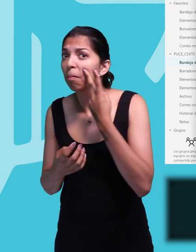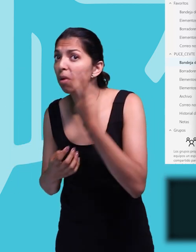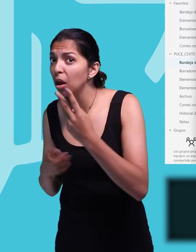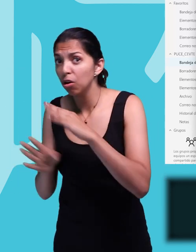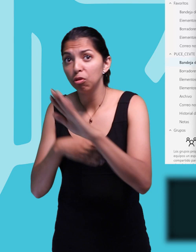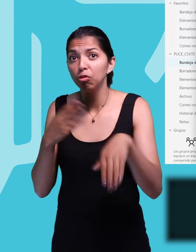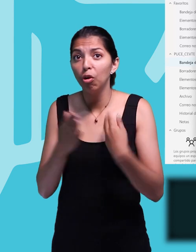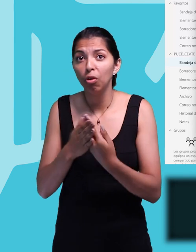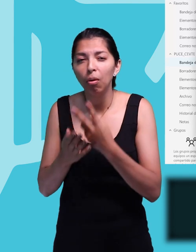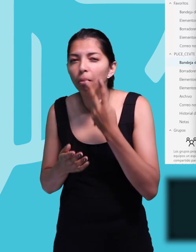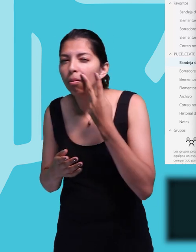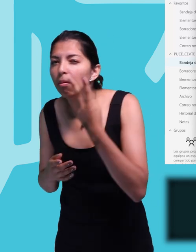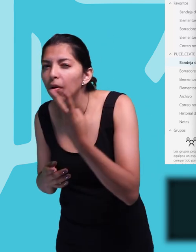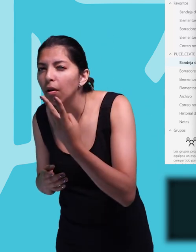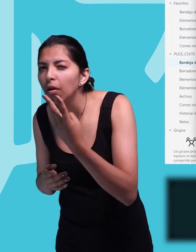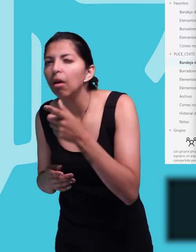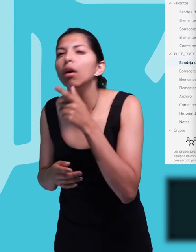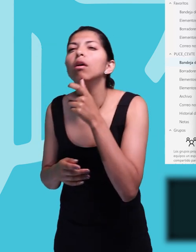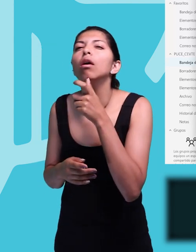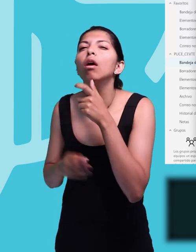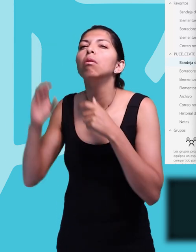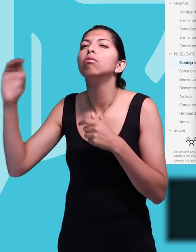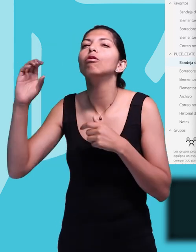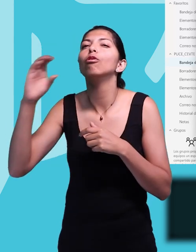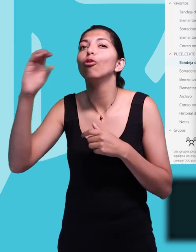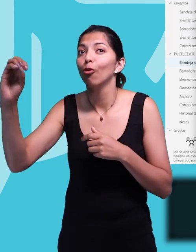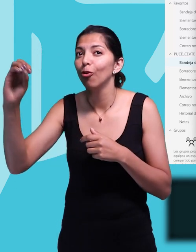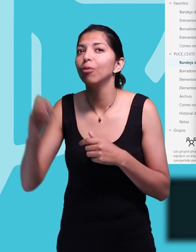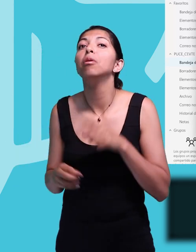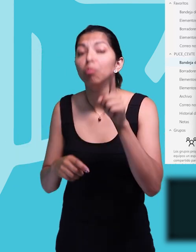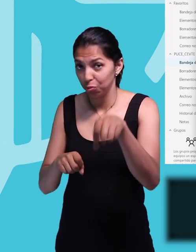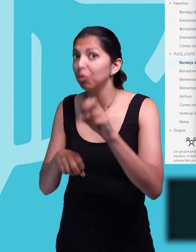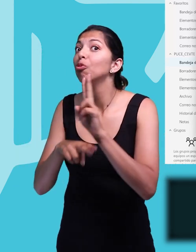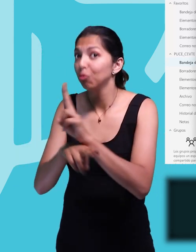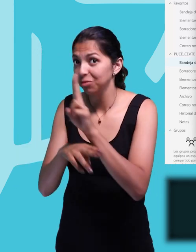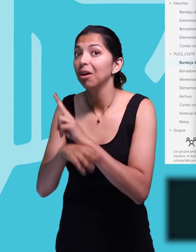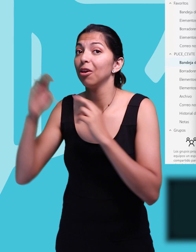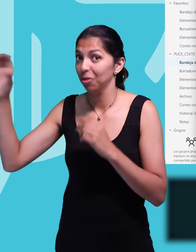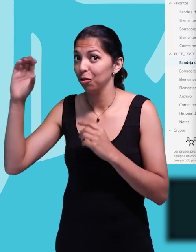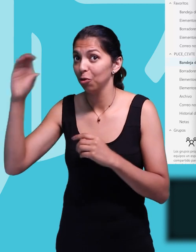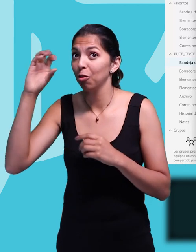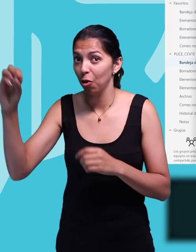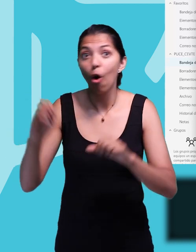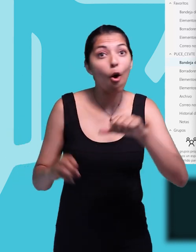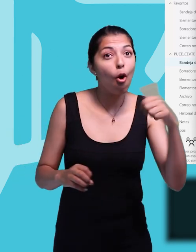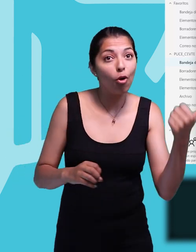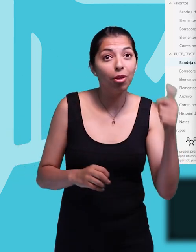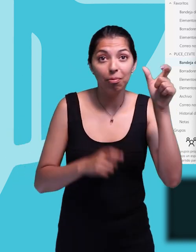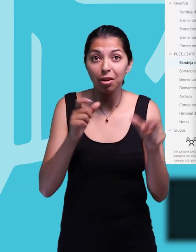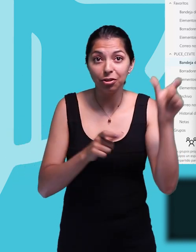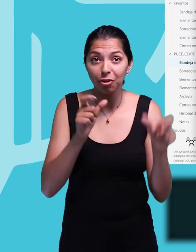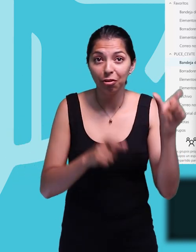queramos que sea visible para los destinatarios principales y que estén en copia. Entonces, por ejemplo, escojamos aquí este destinatario.